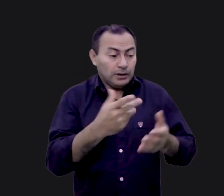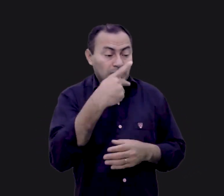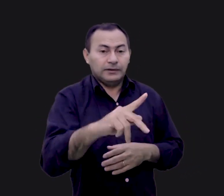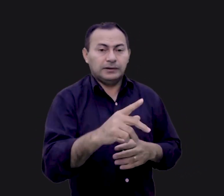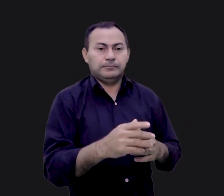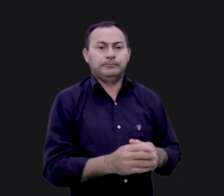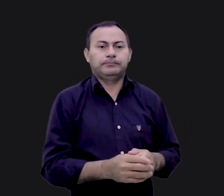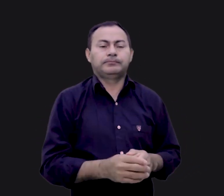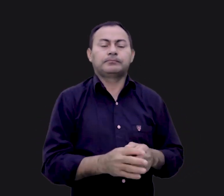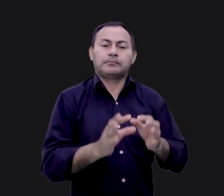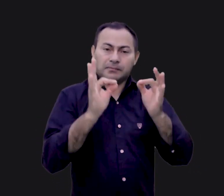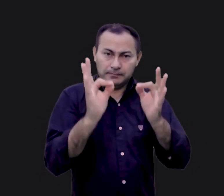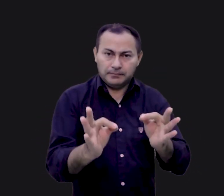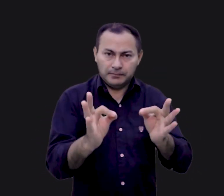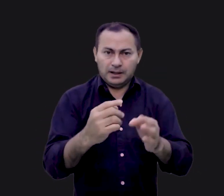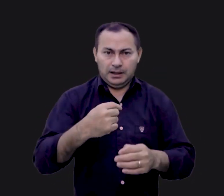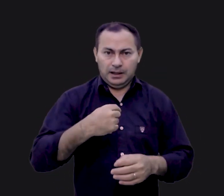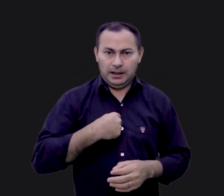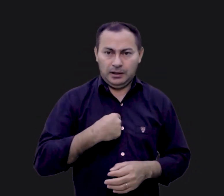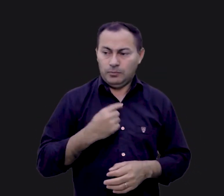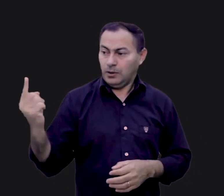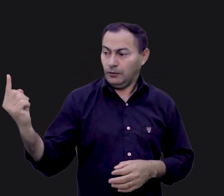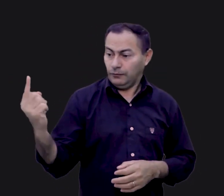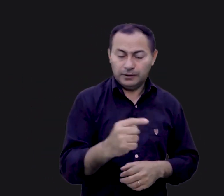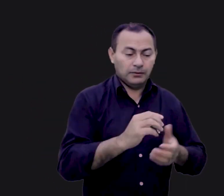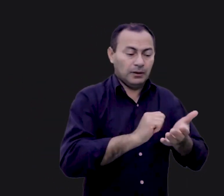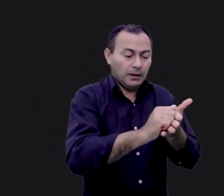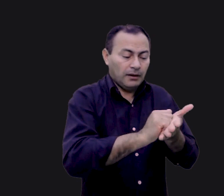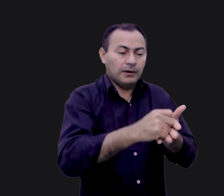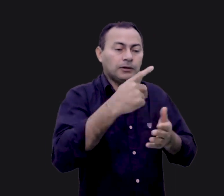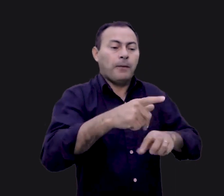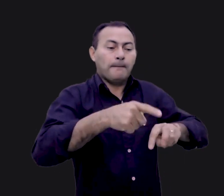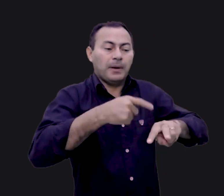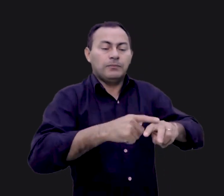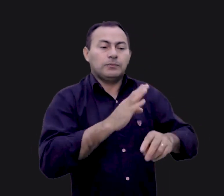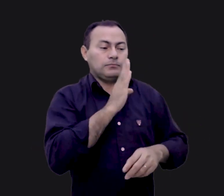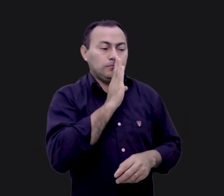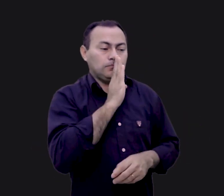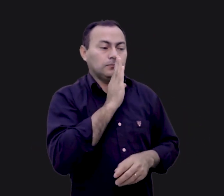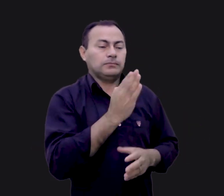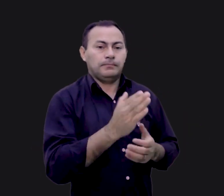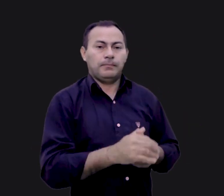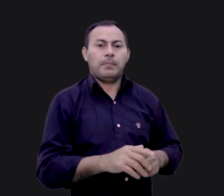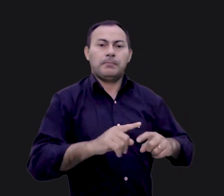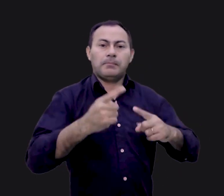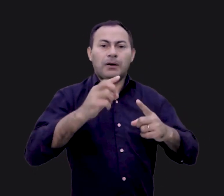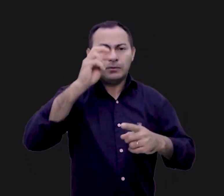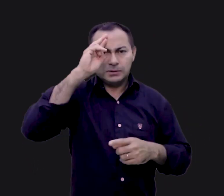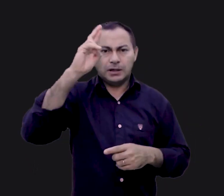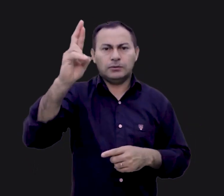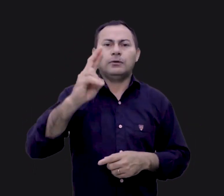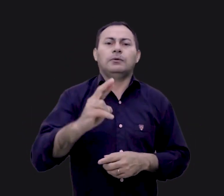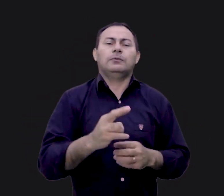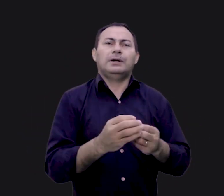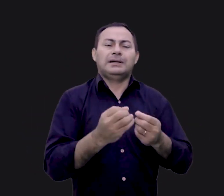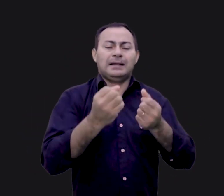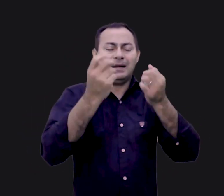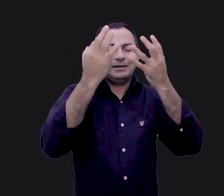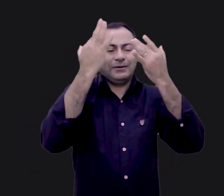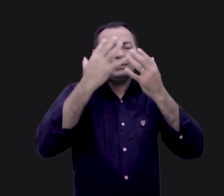vez. É exatamente isso, eu estou vindo para lavar os seus pés, Pedro, então fique quieto. Mas o senhor foi muito gracioso e